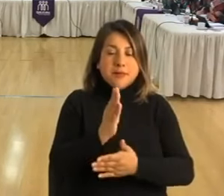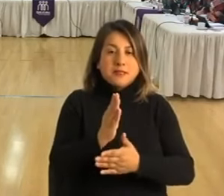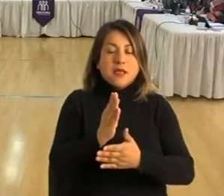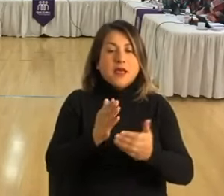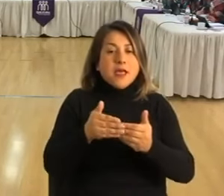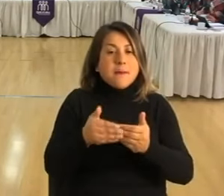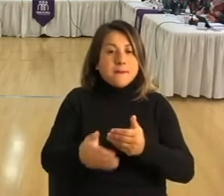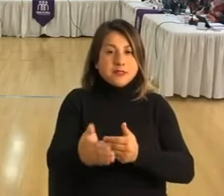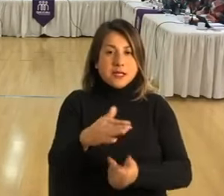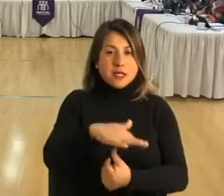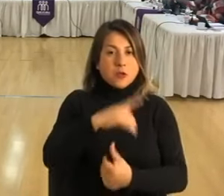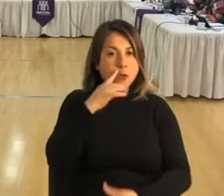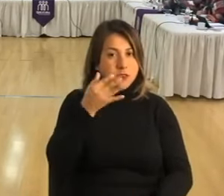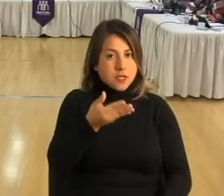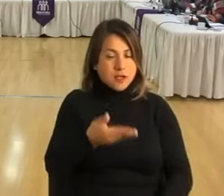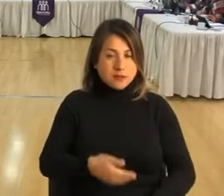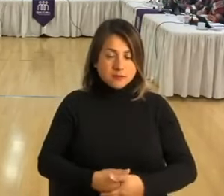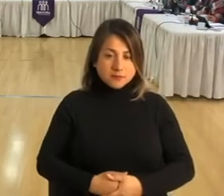a reaccionar el consejero.